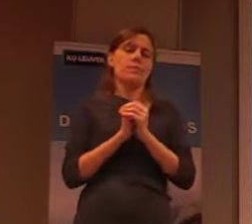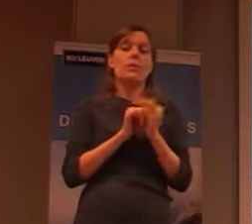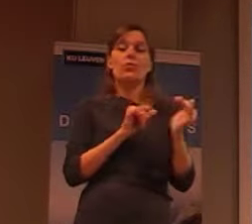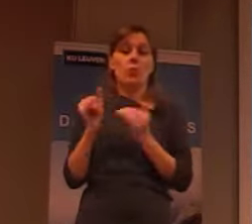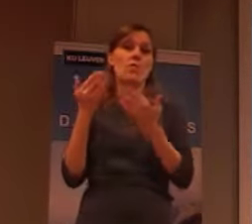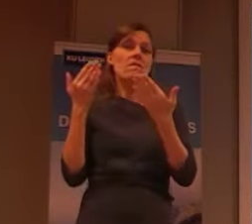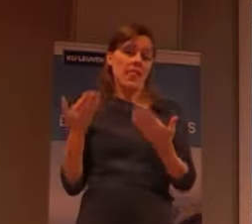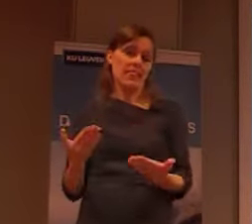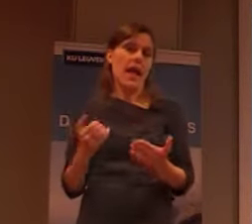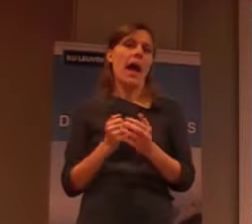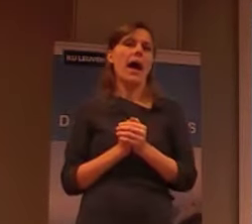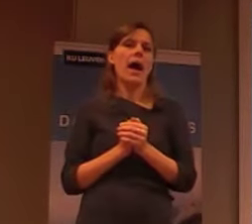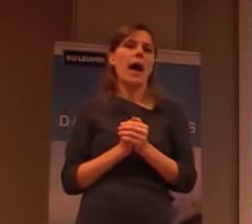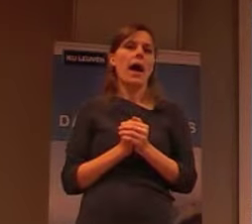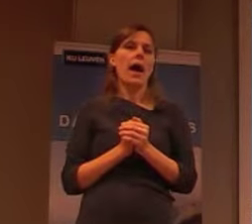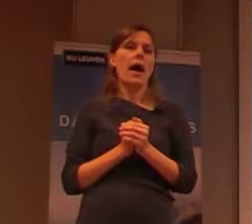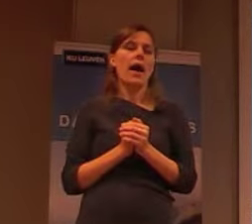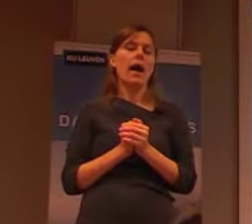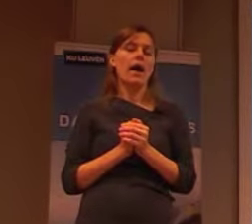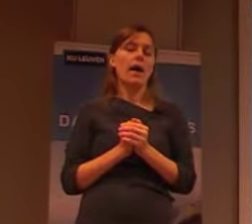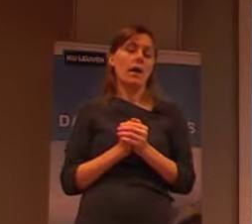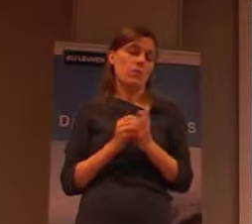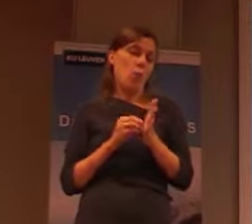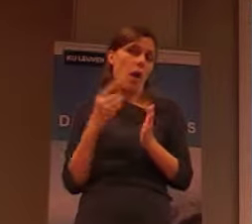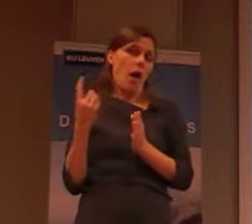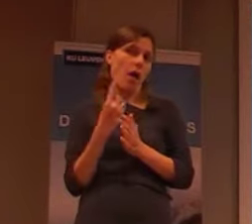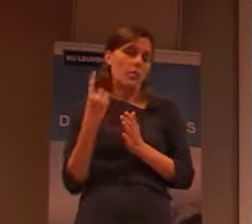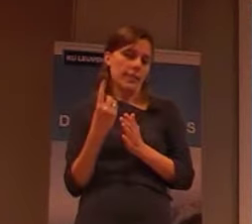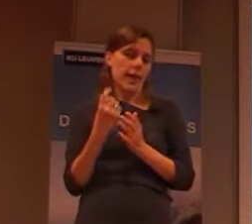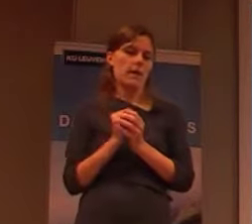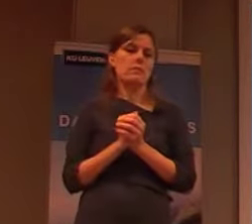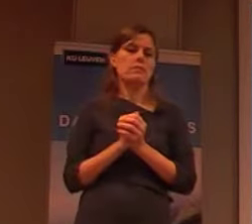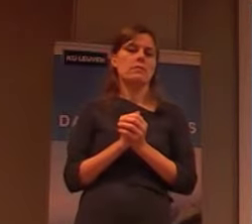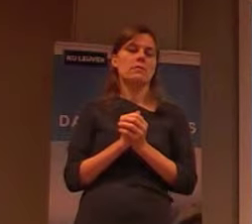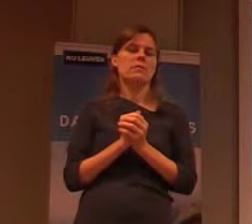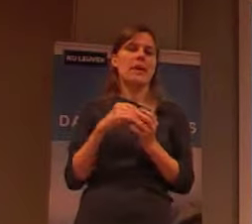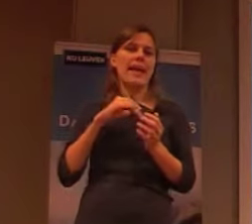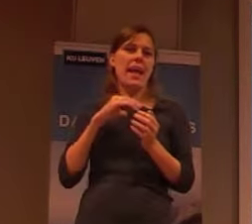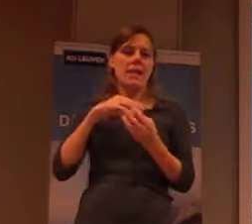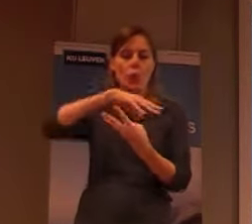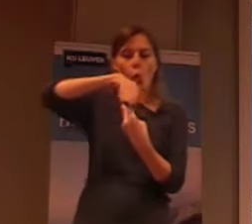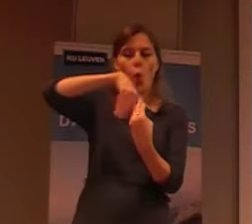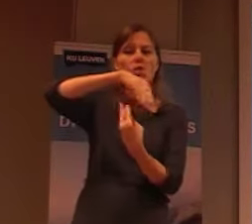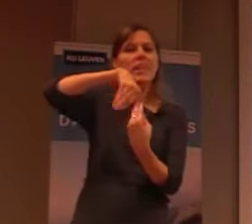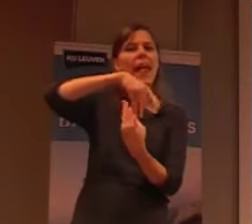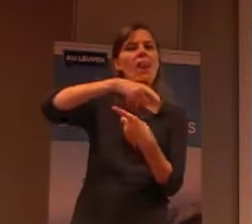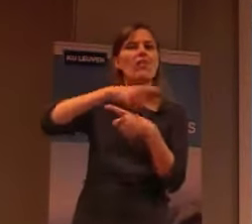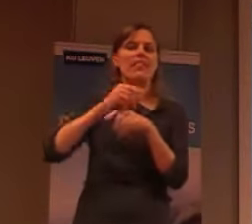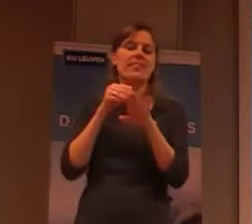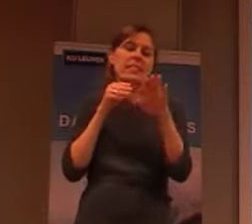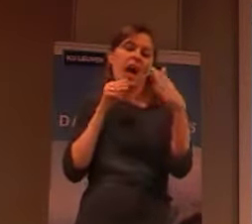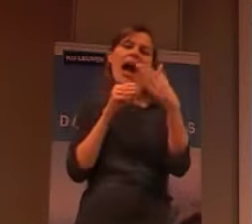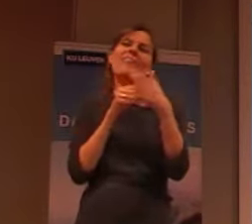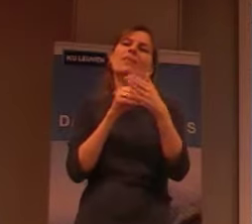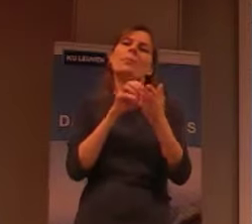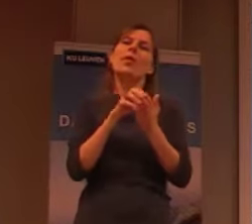is dat zo. Dat men eigenlijk een cocktail van antibiotica kan toedienen, waardoor men